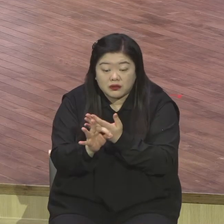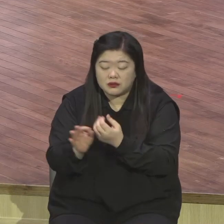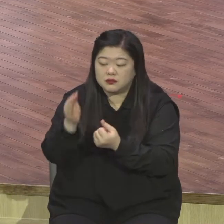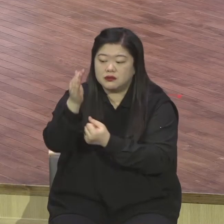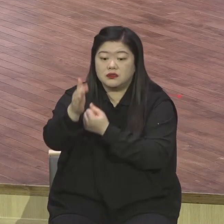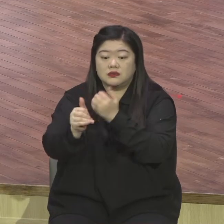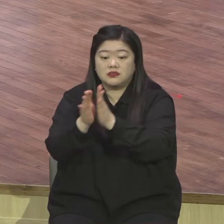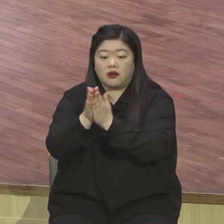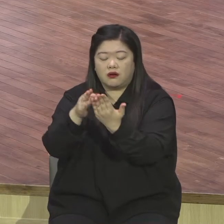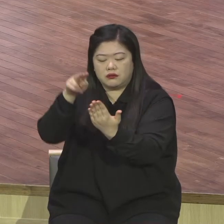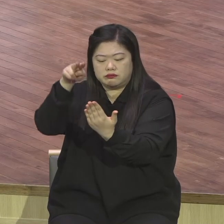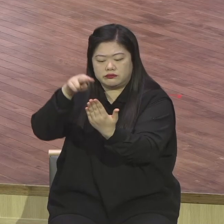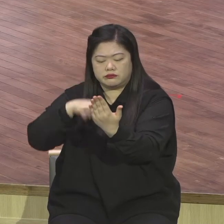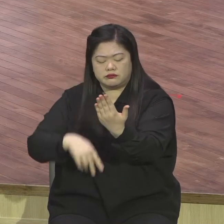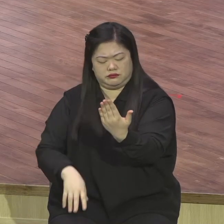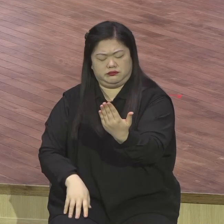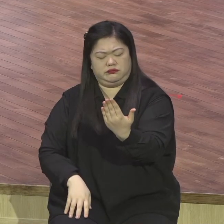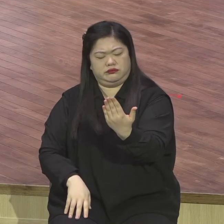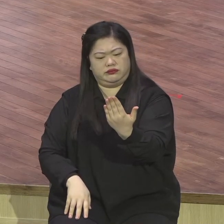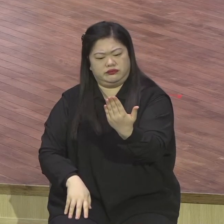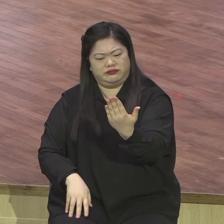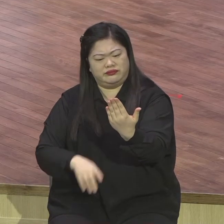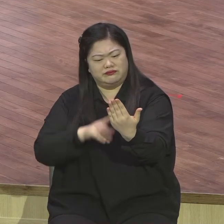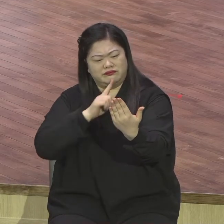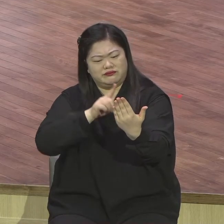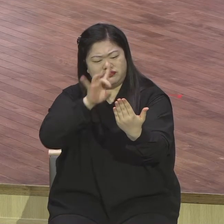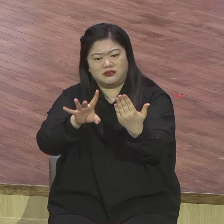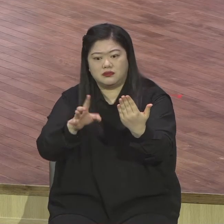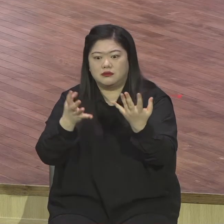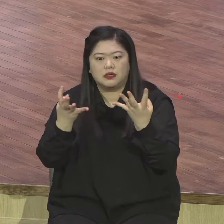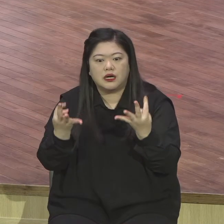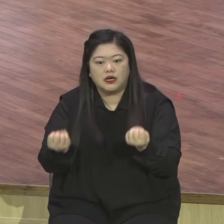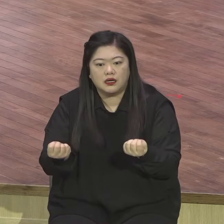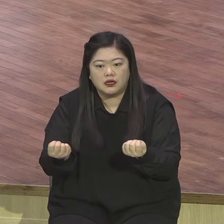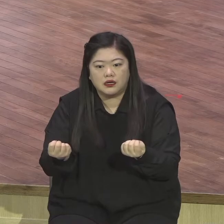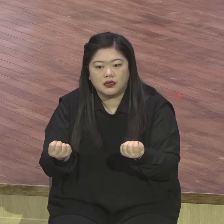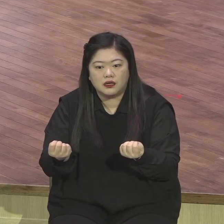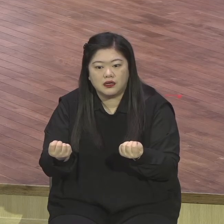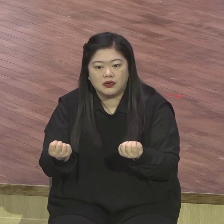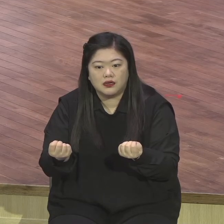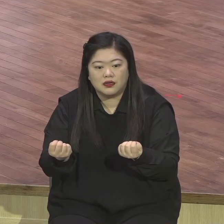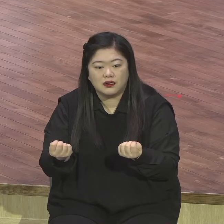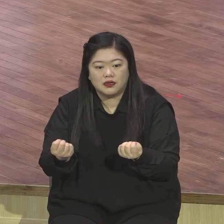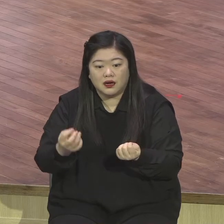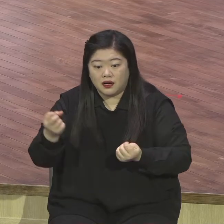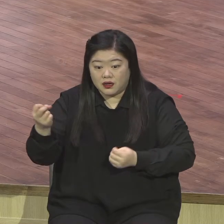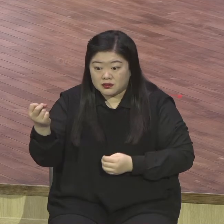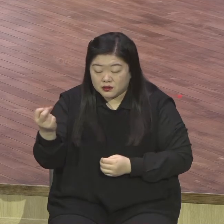늘 얼토당토하는 논리를 가지고 그것이 마치 진실인 것처럼